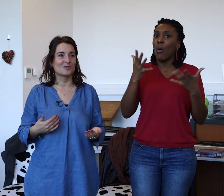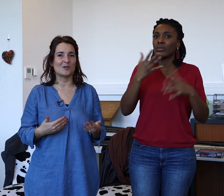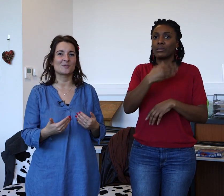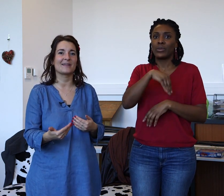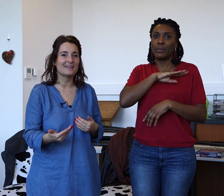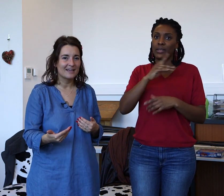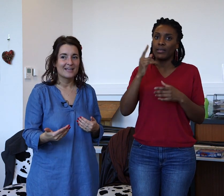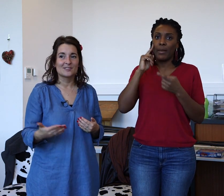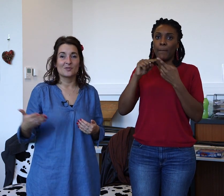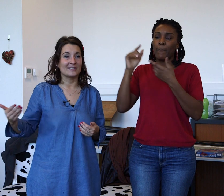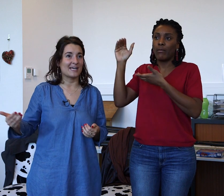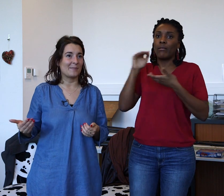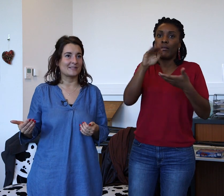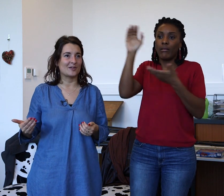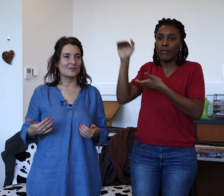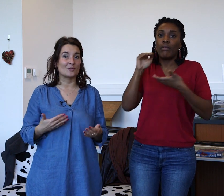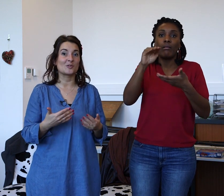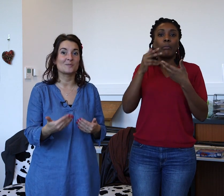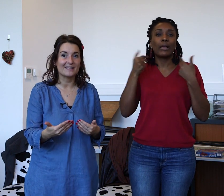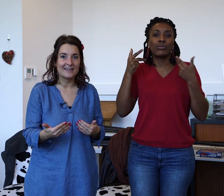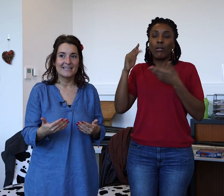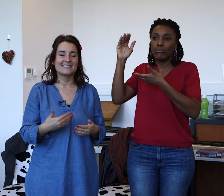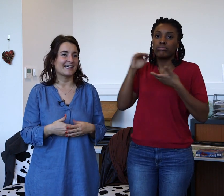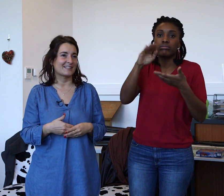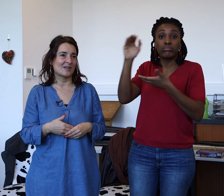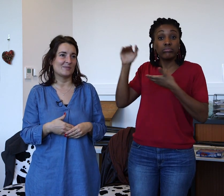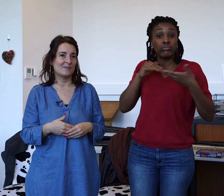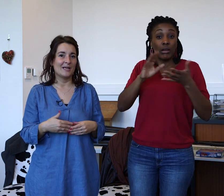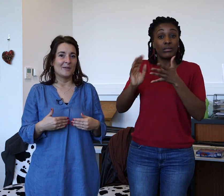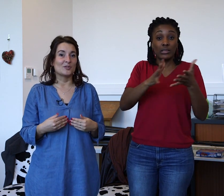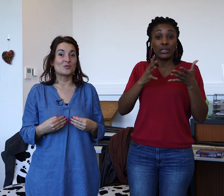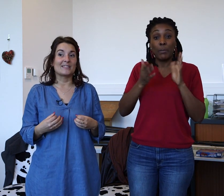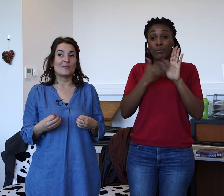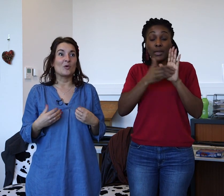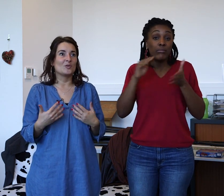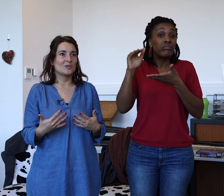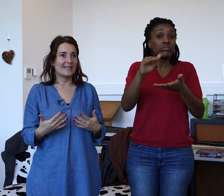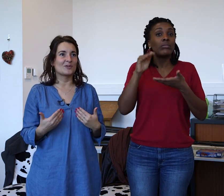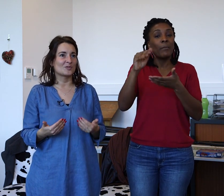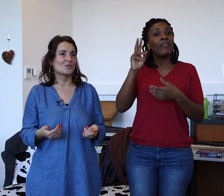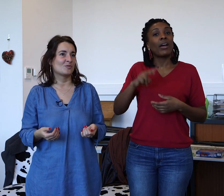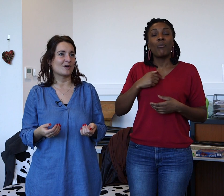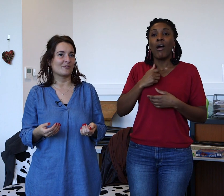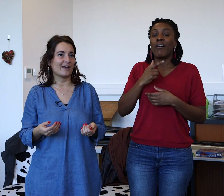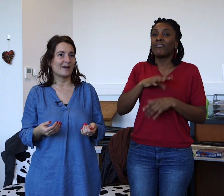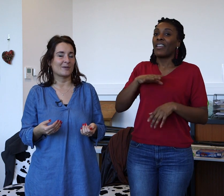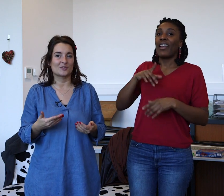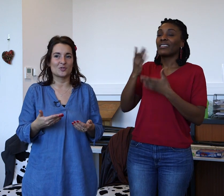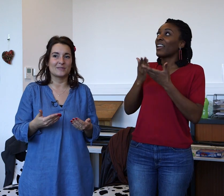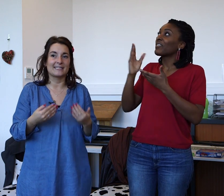transmettre ce que va dire un pasteur, de transmettre ce qui est écrit dans la Bible. Mais je suis tellement honorée et contente de pouvoir le faire. Parce que je me dis que